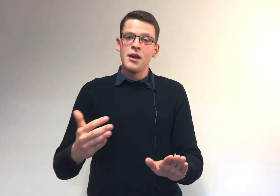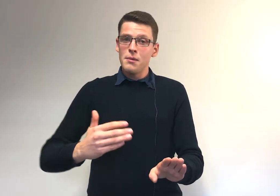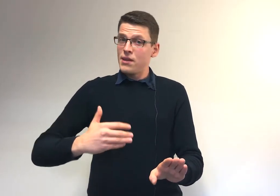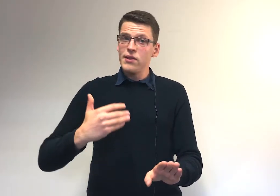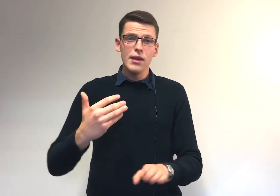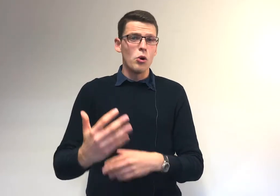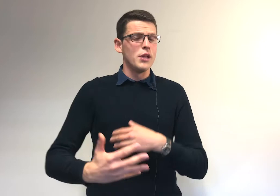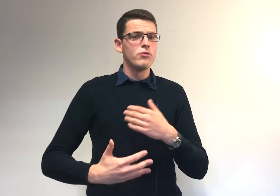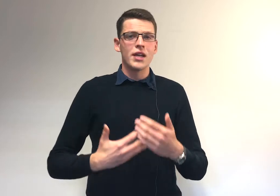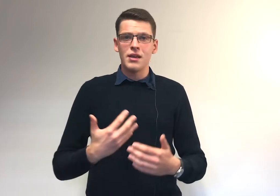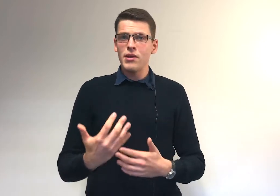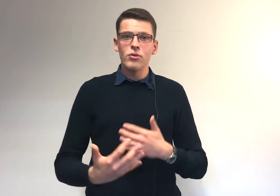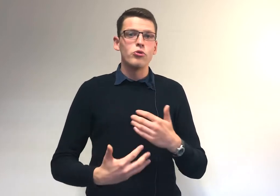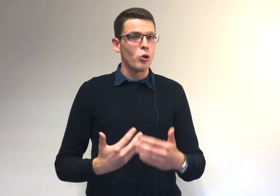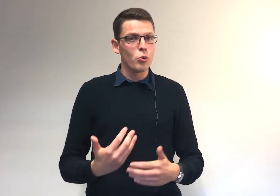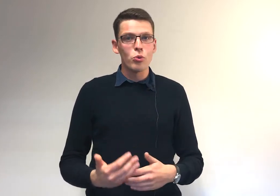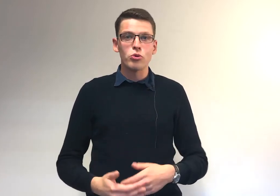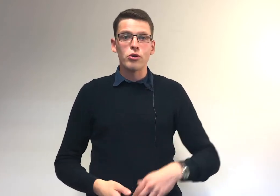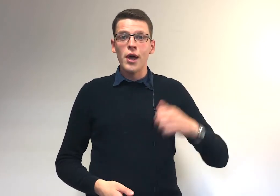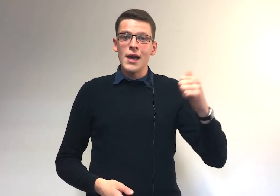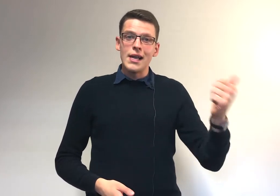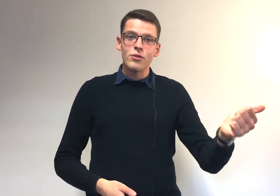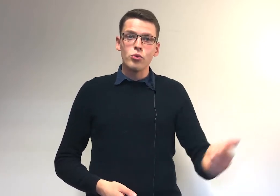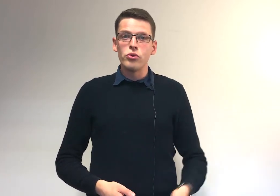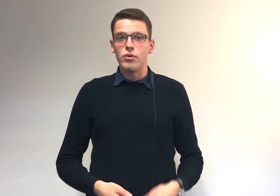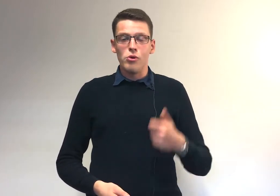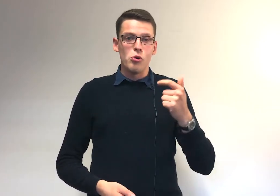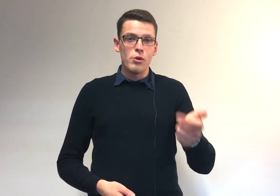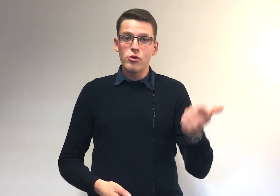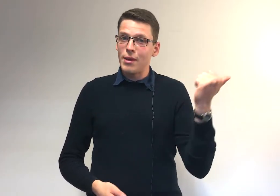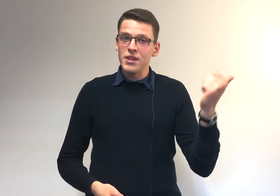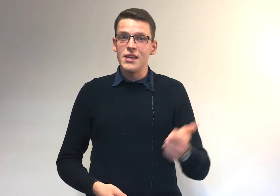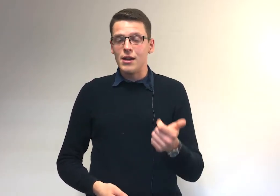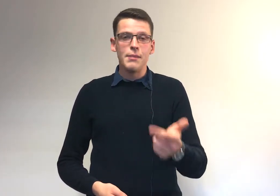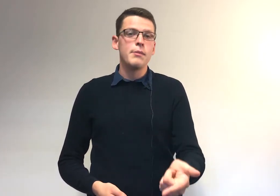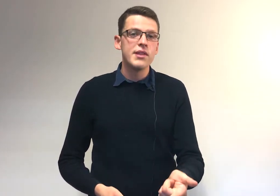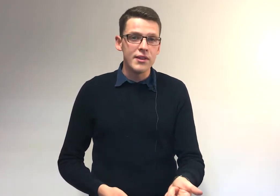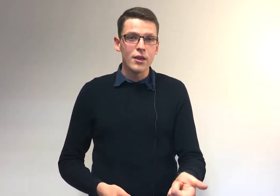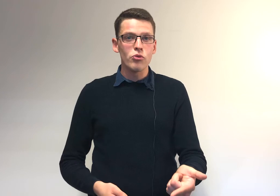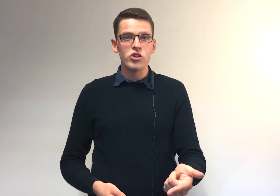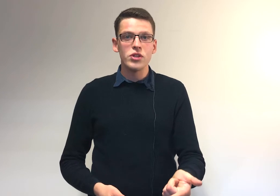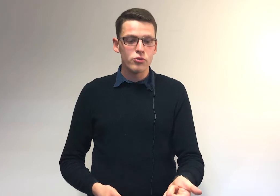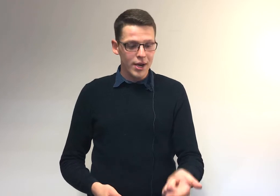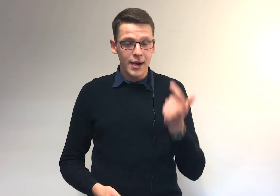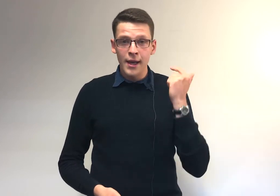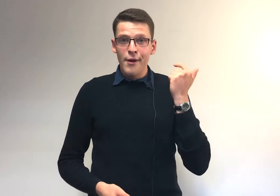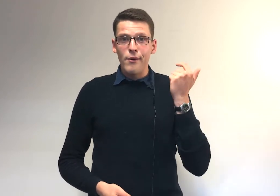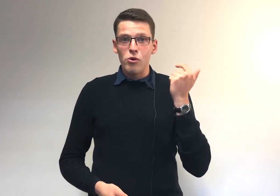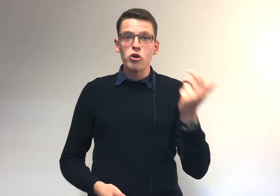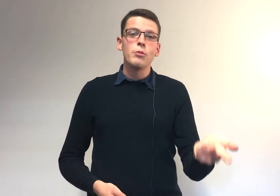Mais si, au milieu du 4 trimestres, tu te rends que les scouts le samedi, les babysitting tous les jeudis soirs, le club